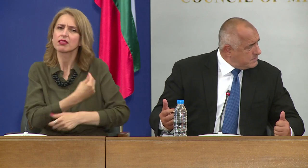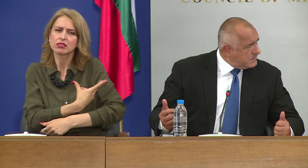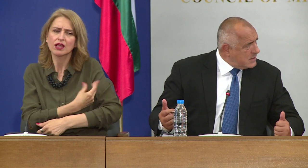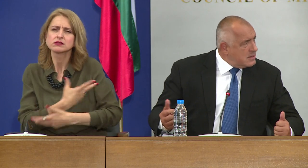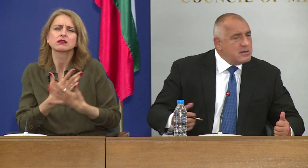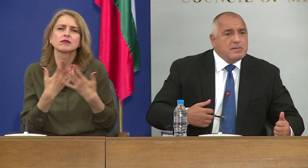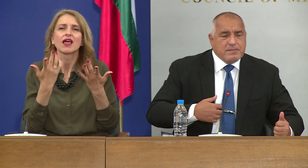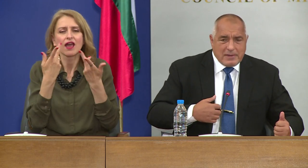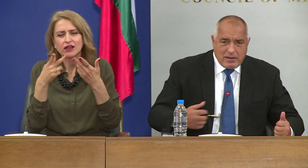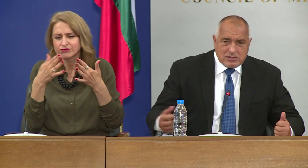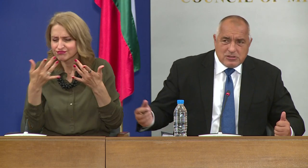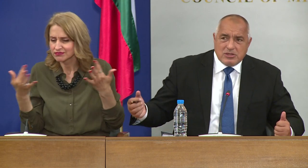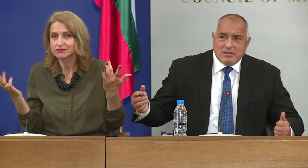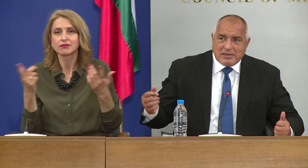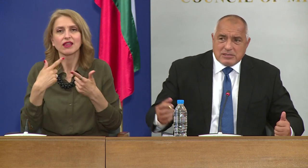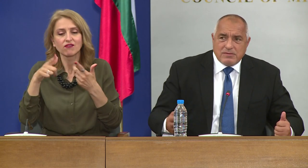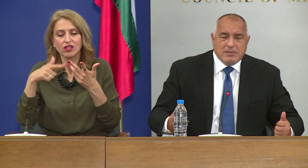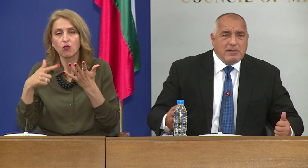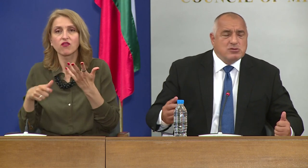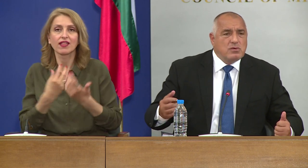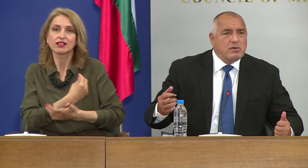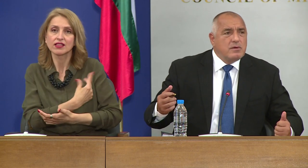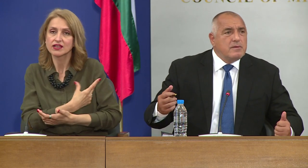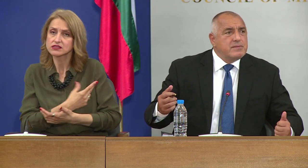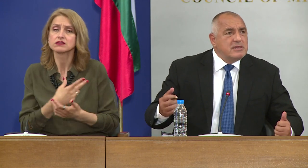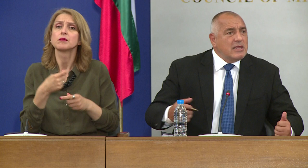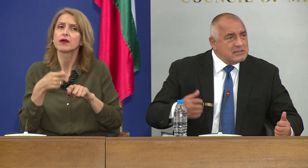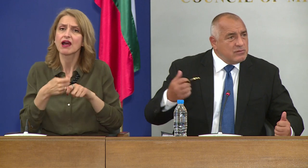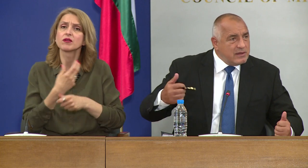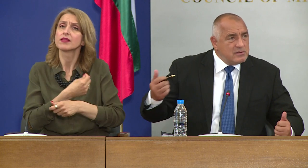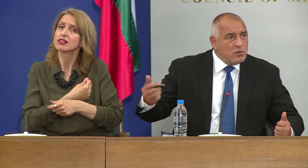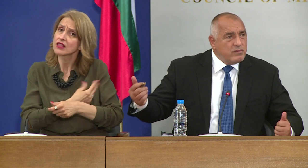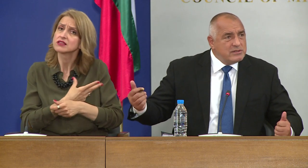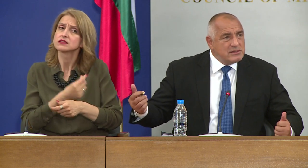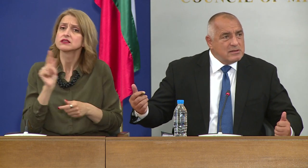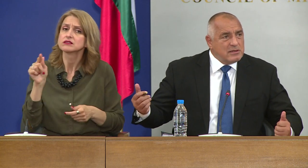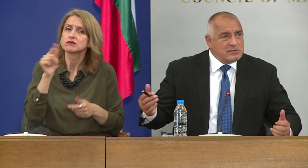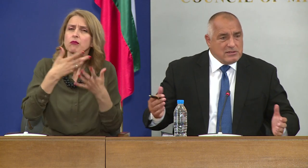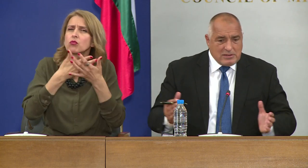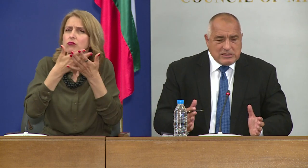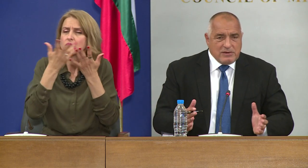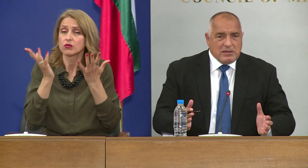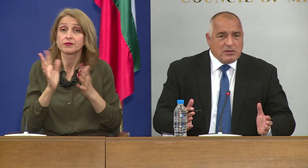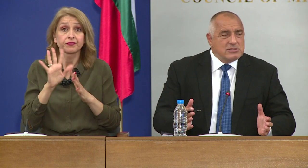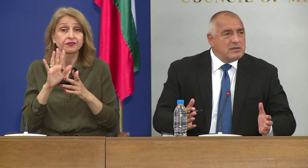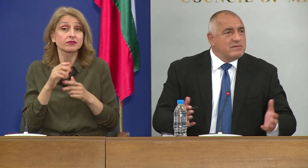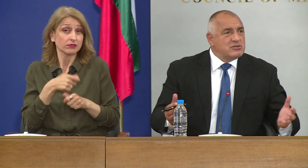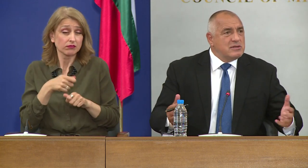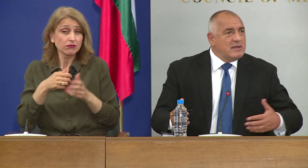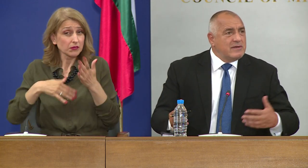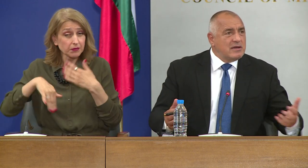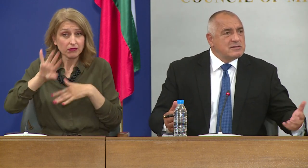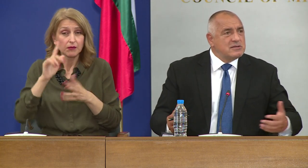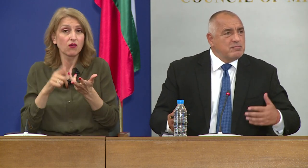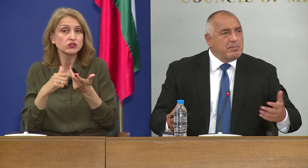-различни, тестваме масово, и те и затова и толкова излизат. Като се тества един клъстър,